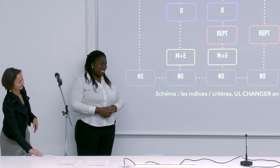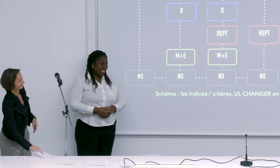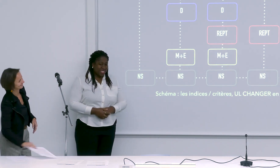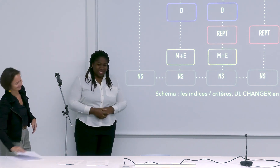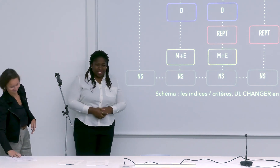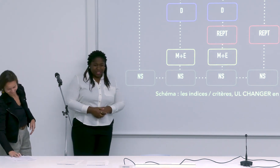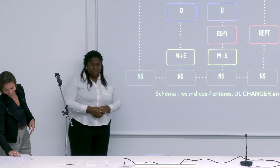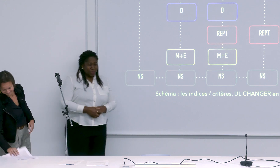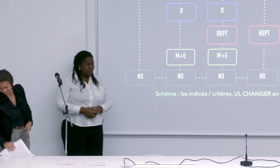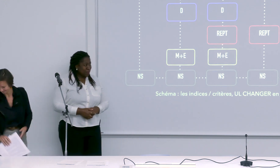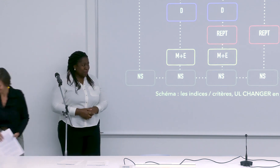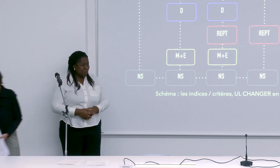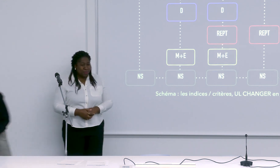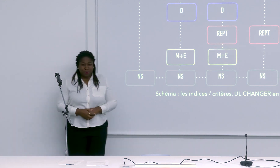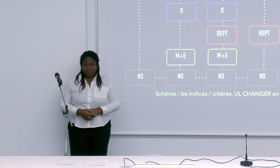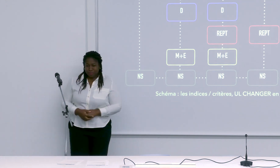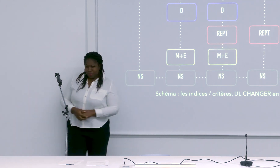merci merci beaucoup